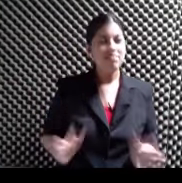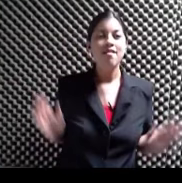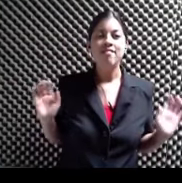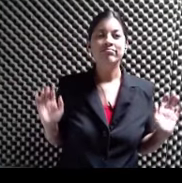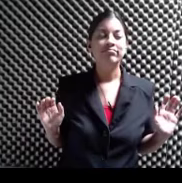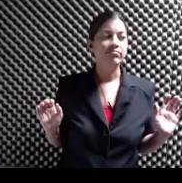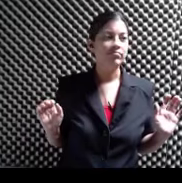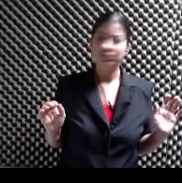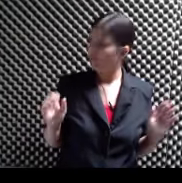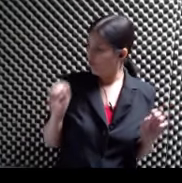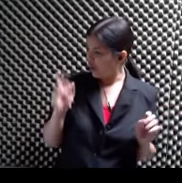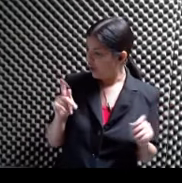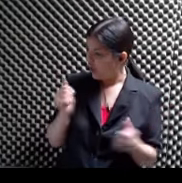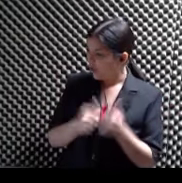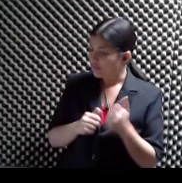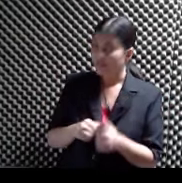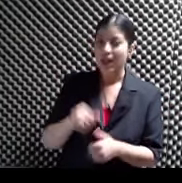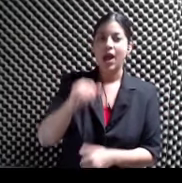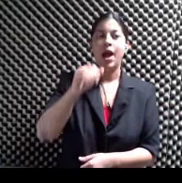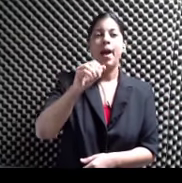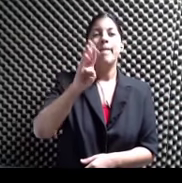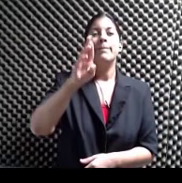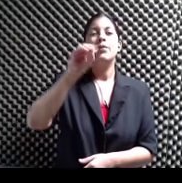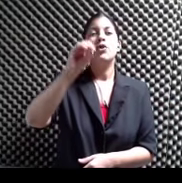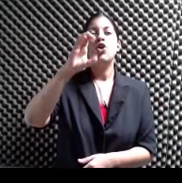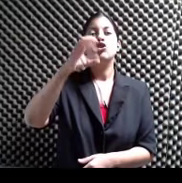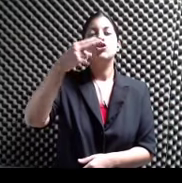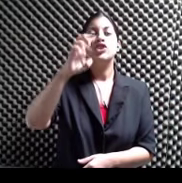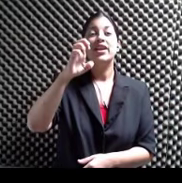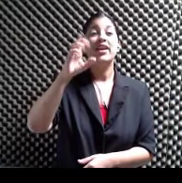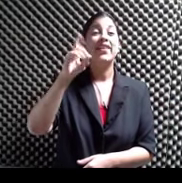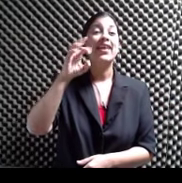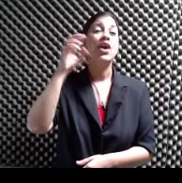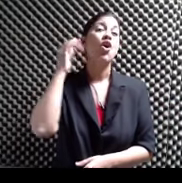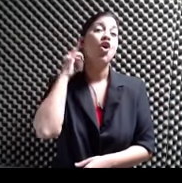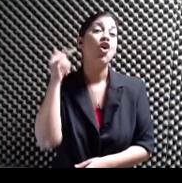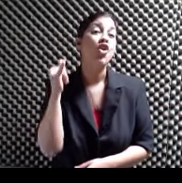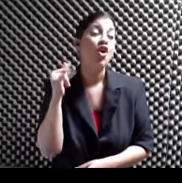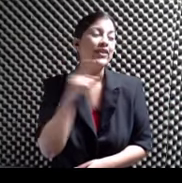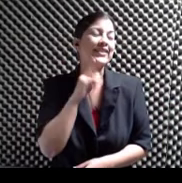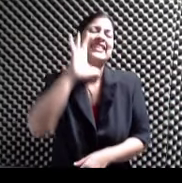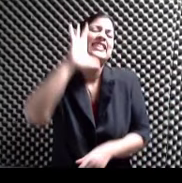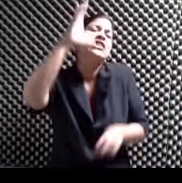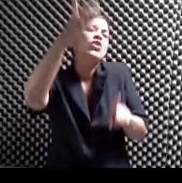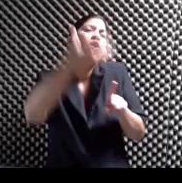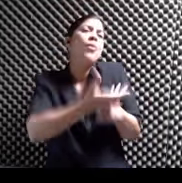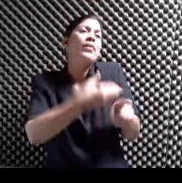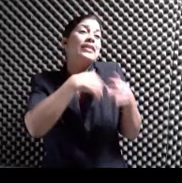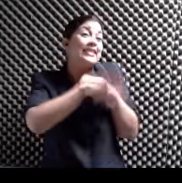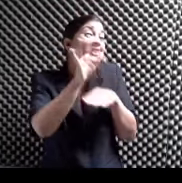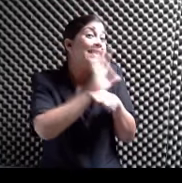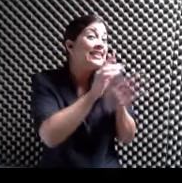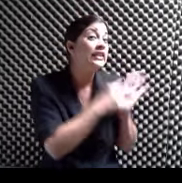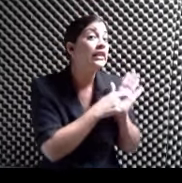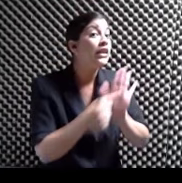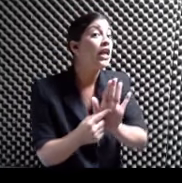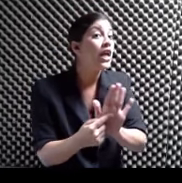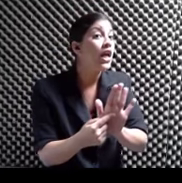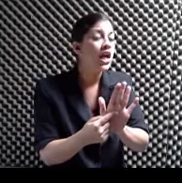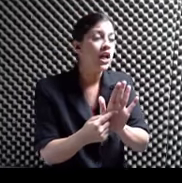¿Cuál es dos? Broche de Oro Celebra Acaba de celebrar Sus cinco meses En cartelera Ininterrumpida En